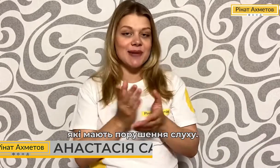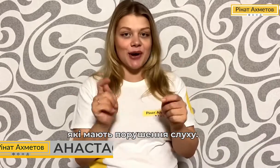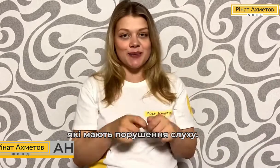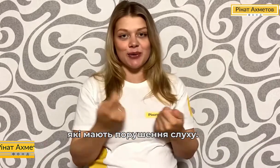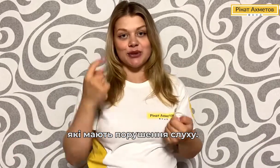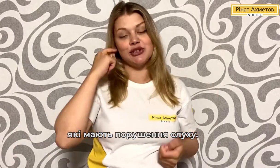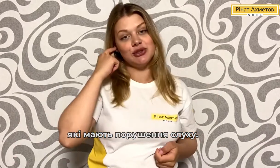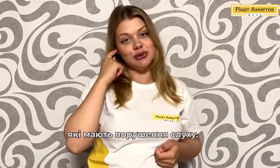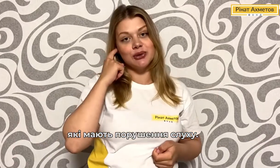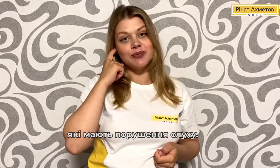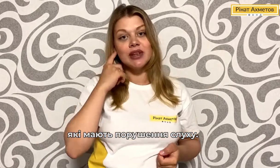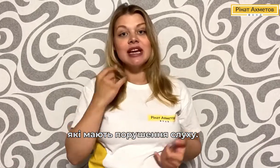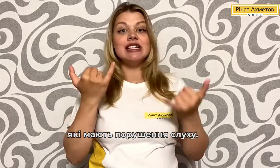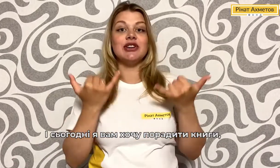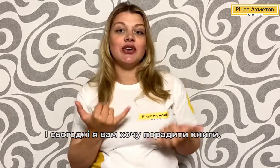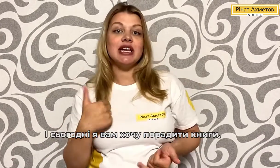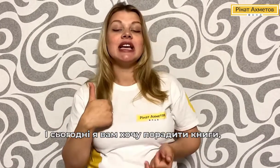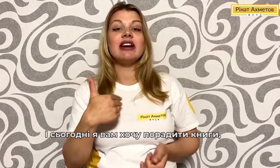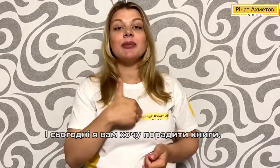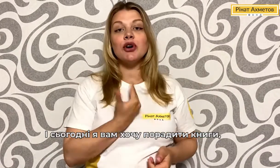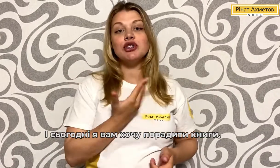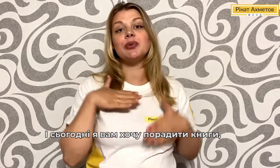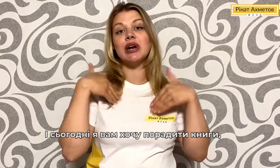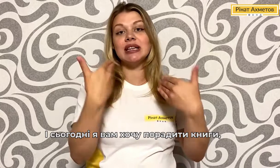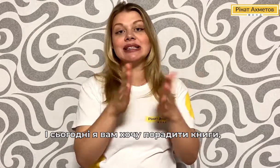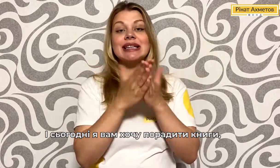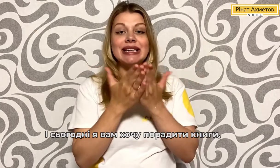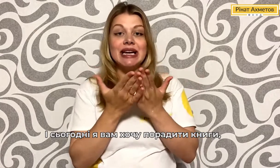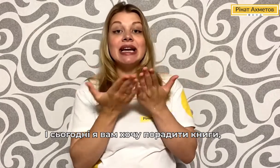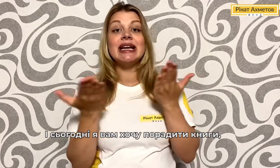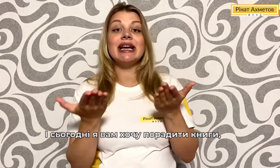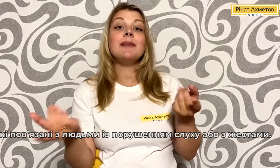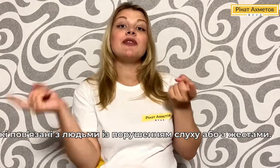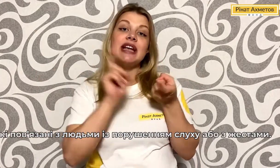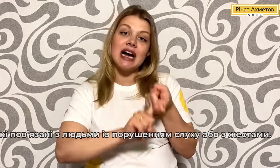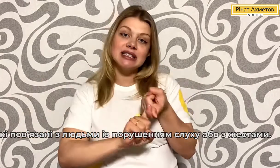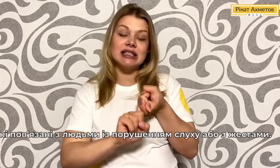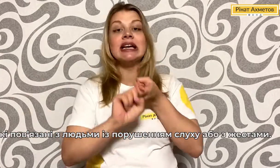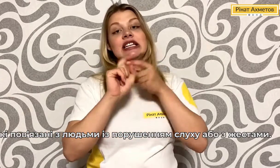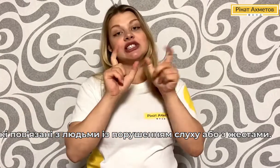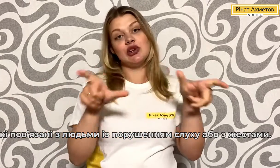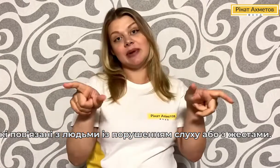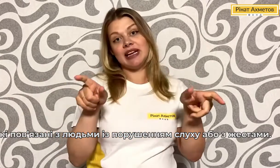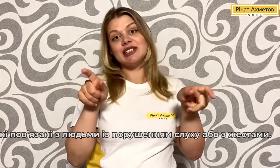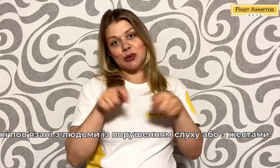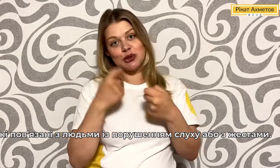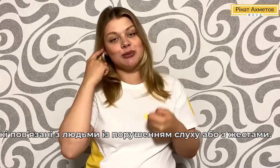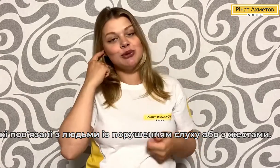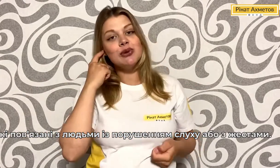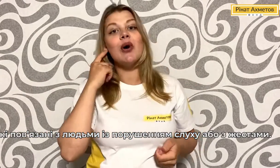мають порушення слуху. І сьогодні я вам хочу порадити книги, які пов'язані з людьми з порушенням слуху